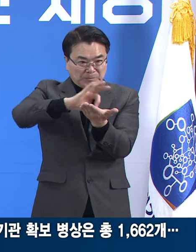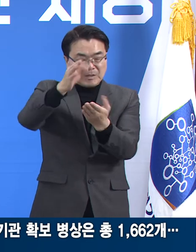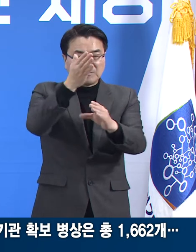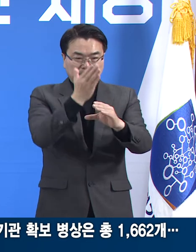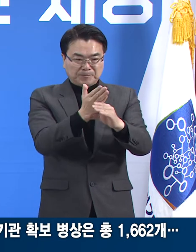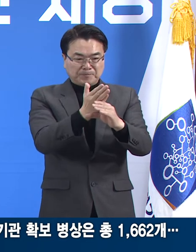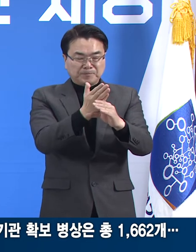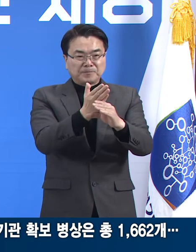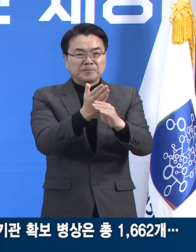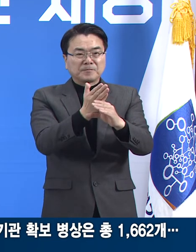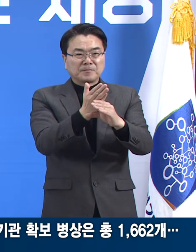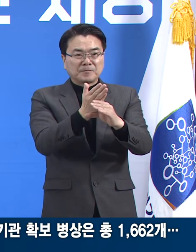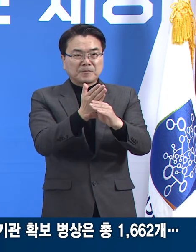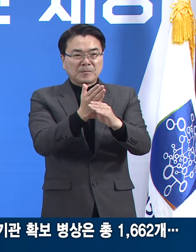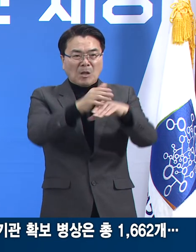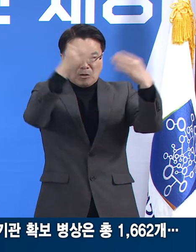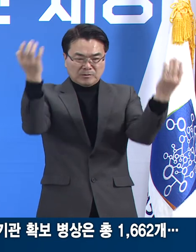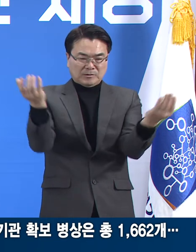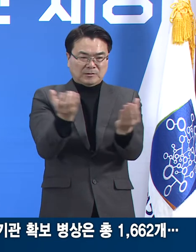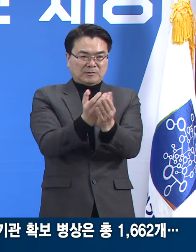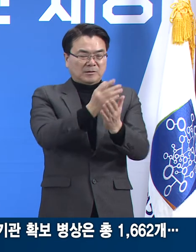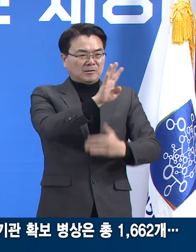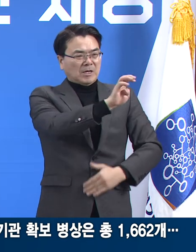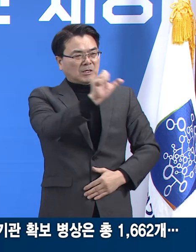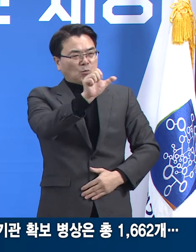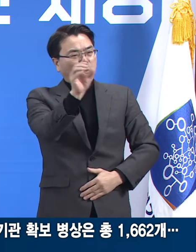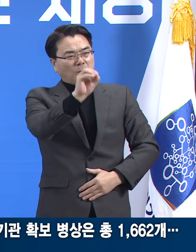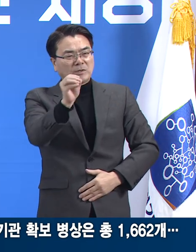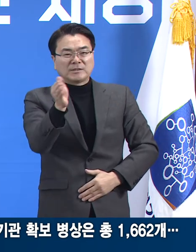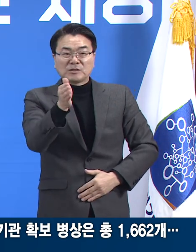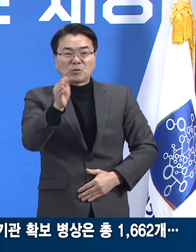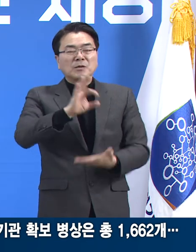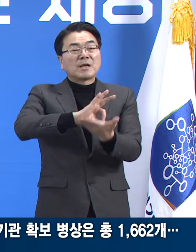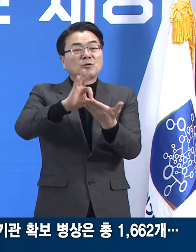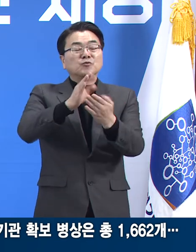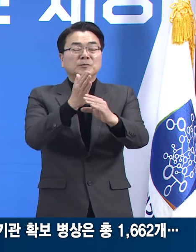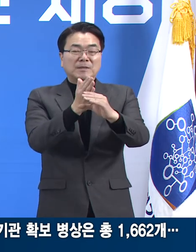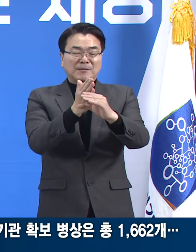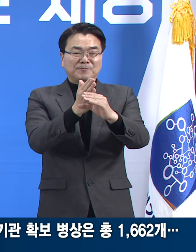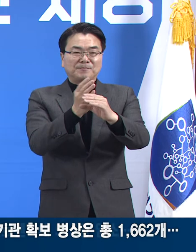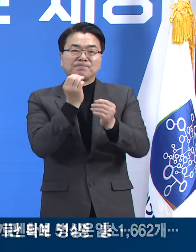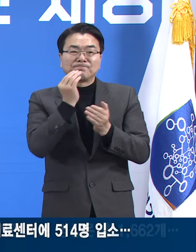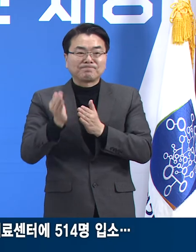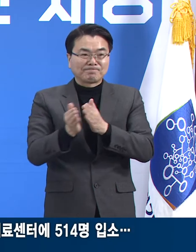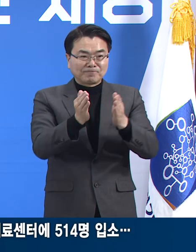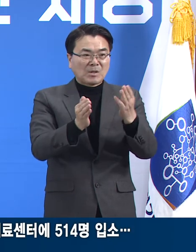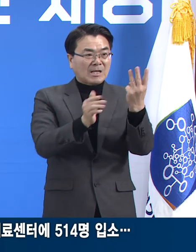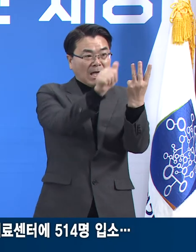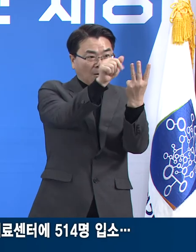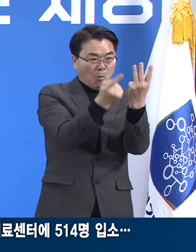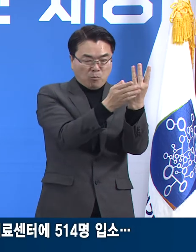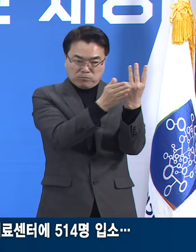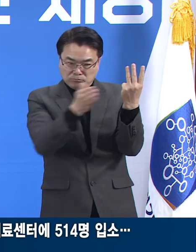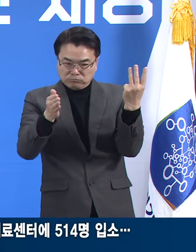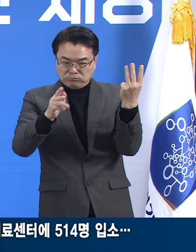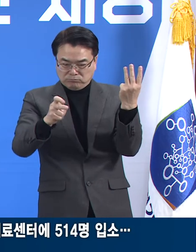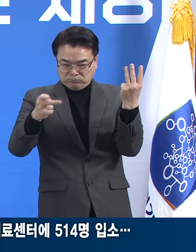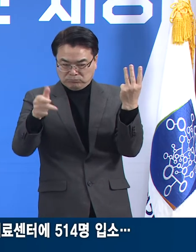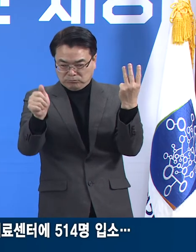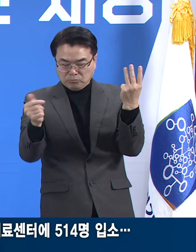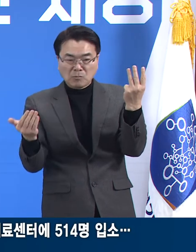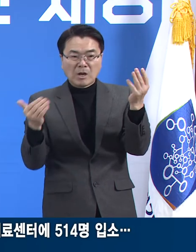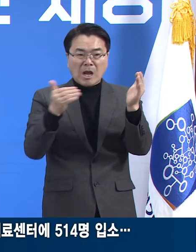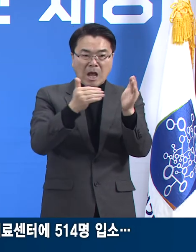현재 가동률은 45.5%입니다. 경기도 제3호부터 제11호 등